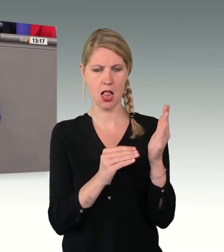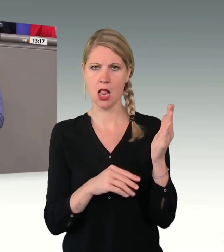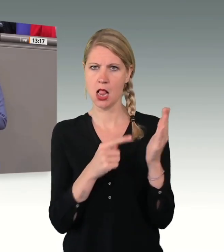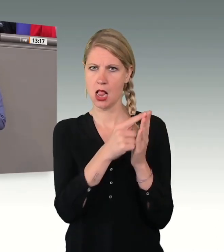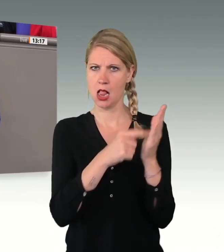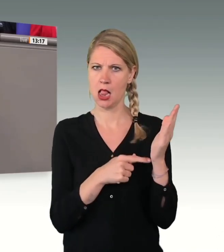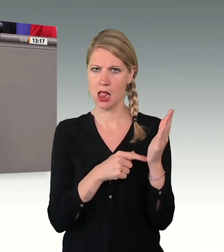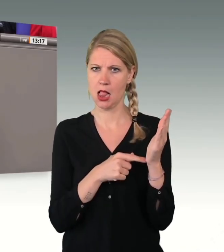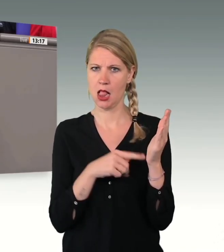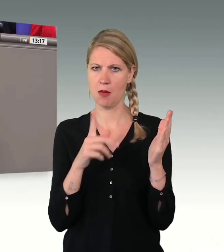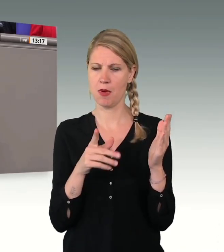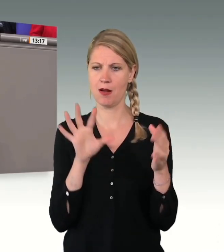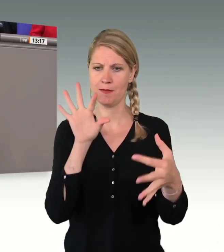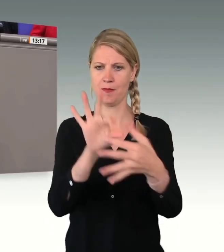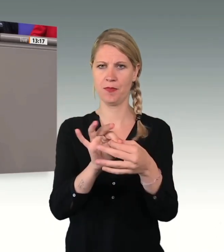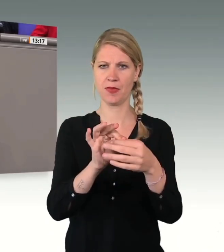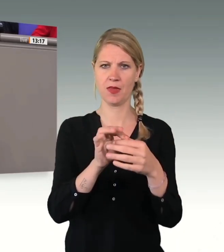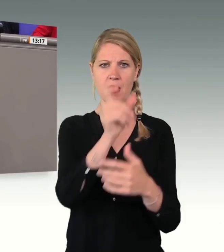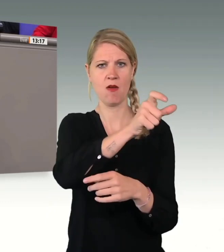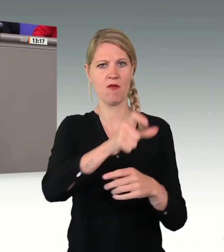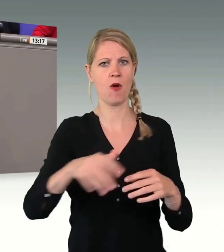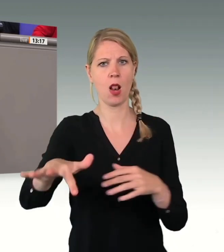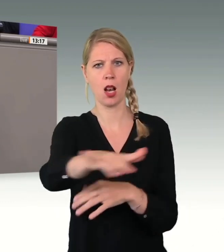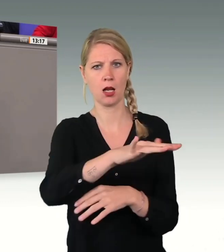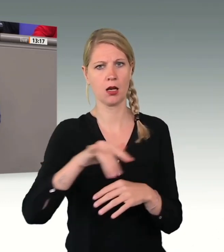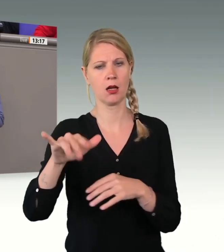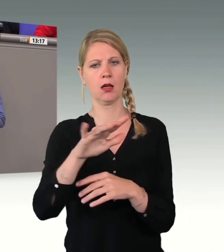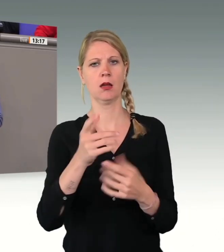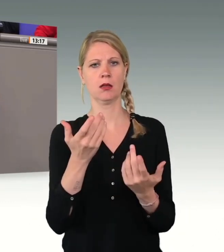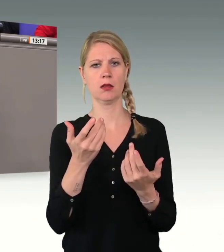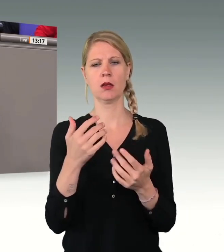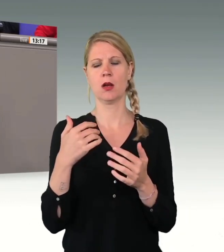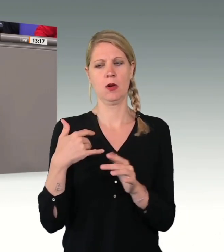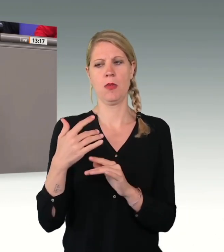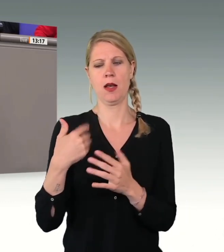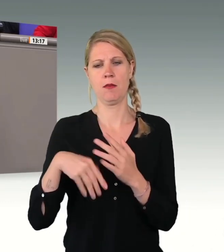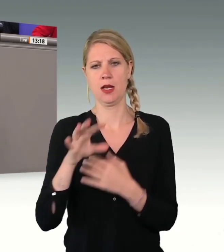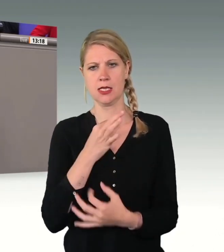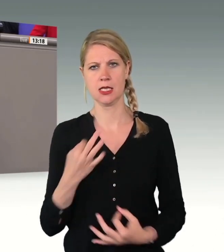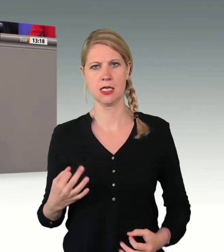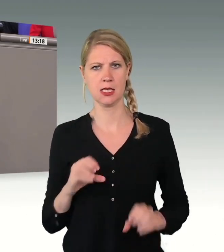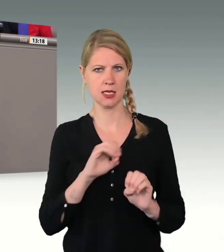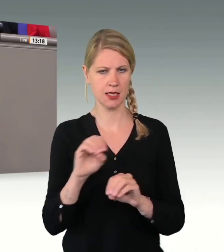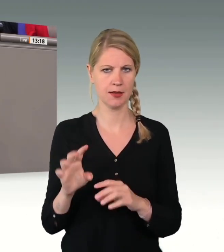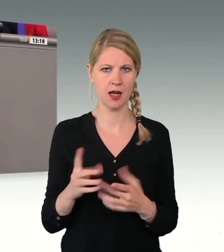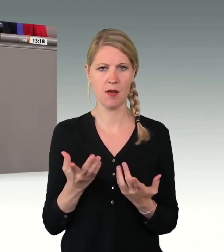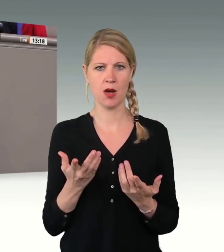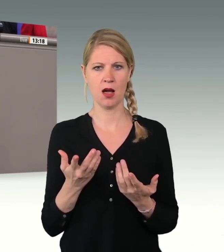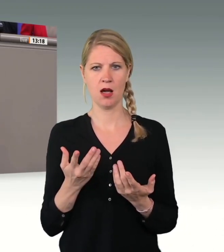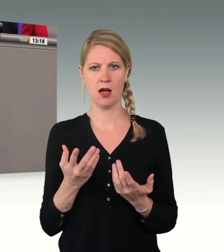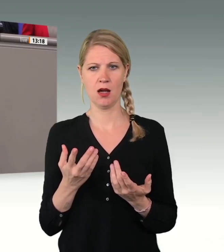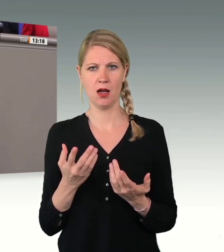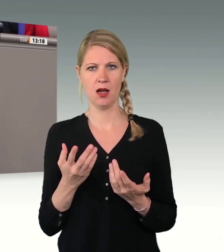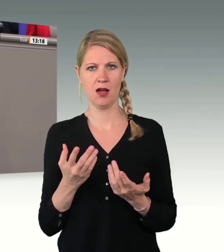auf das Volk und weite Teile der Bevölkerung. Ich werde das später noch ausführen. Am Ende sprechen Sie aber nur für sich